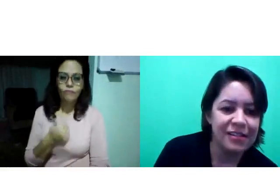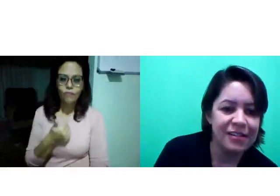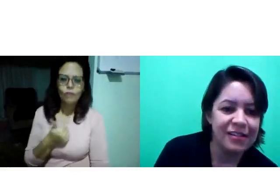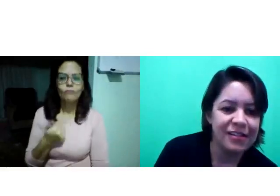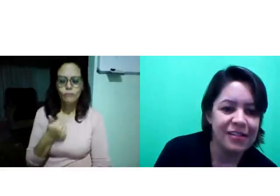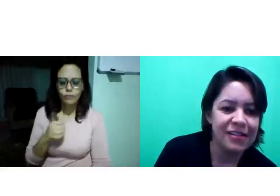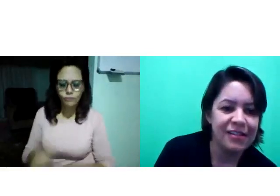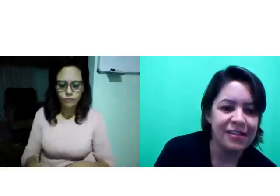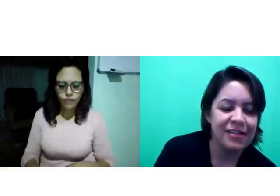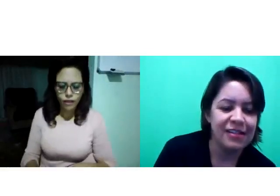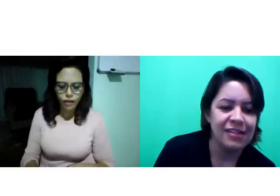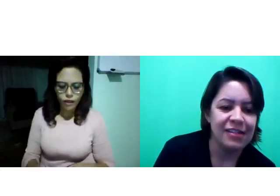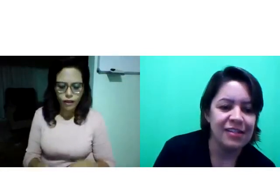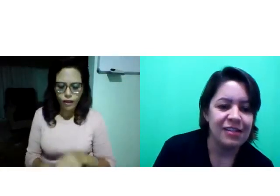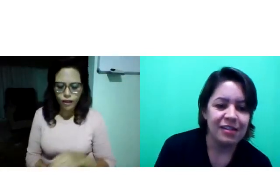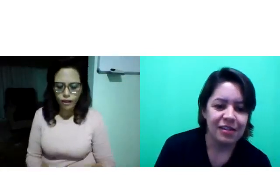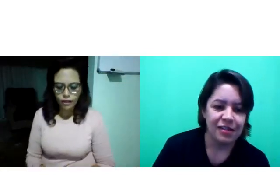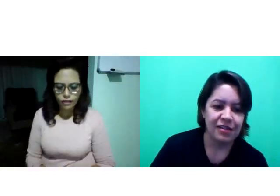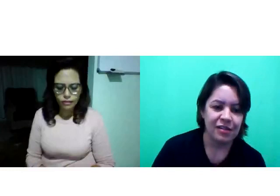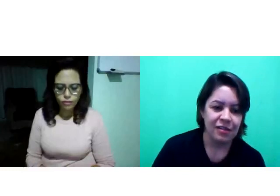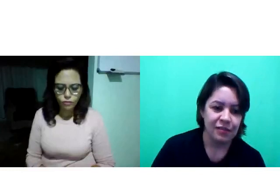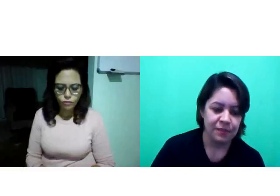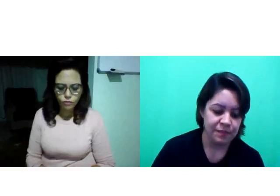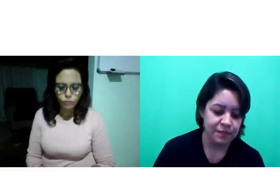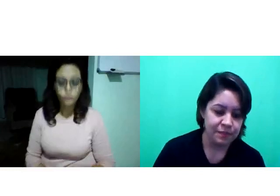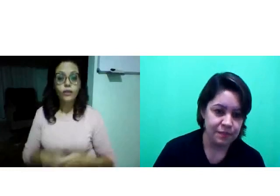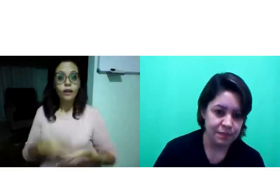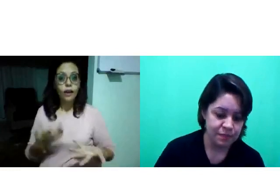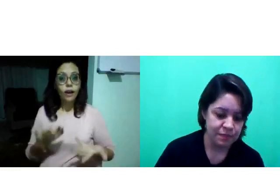somos